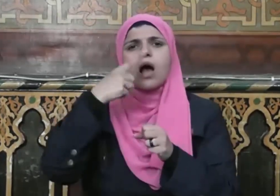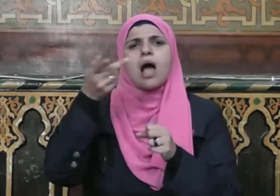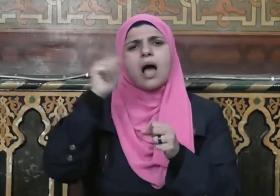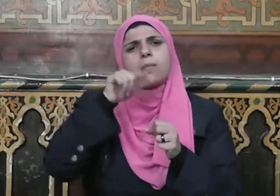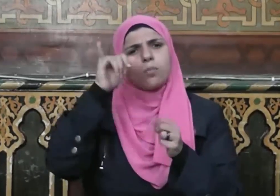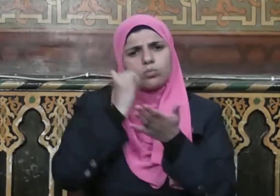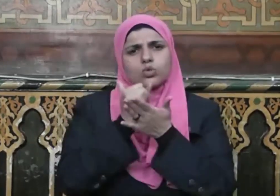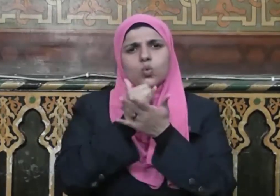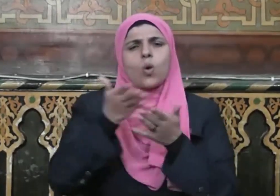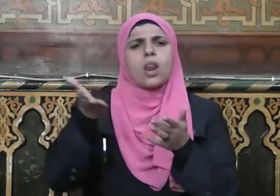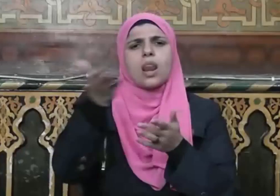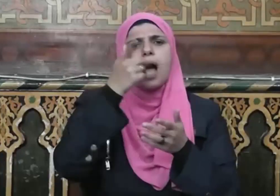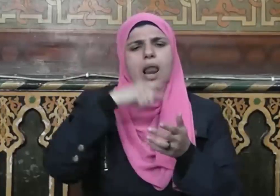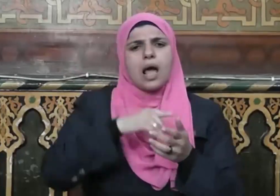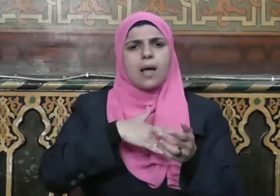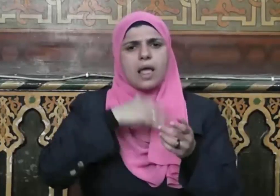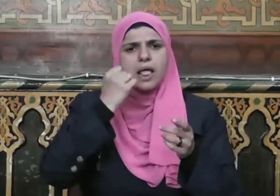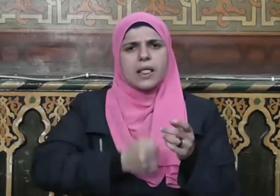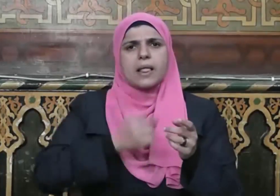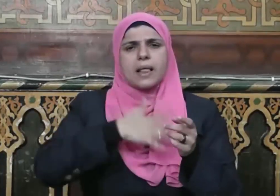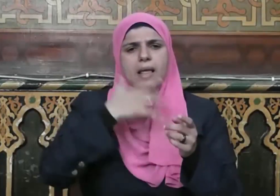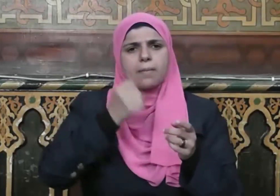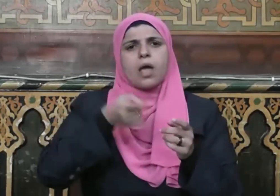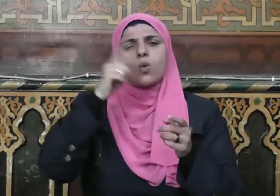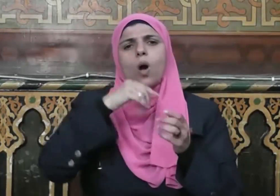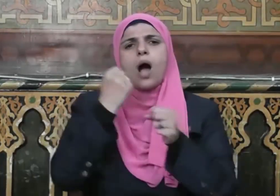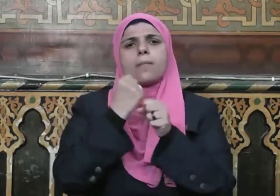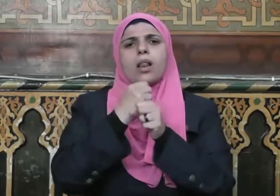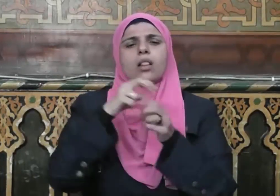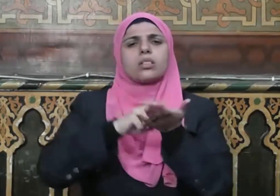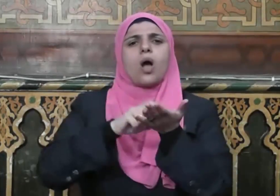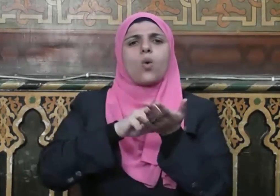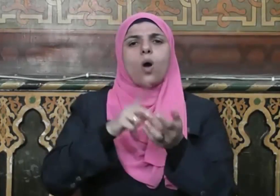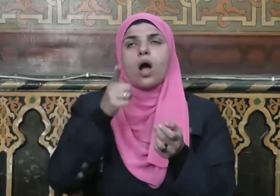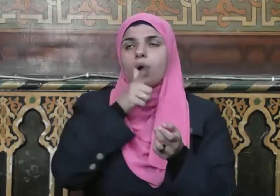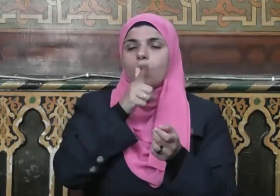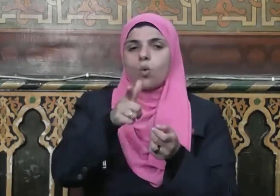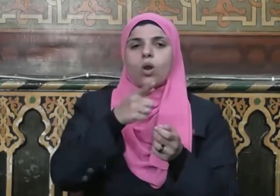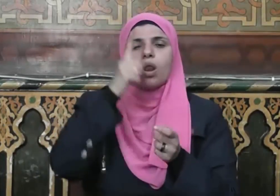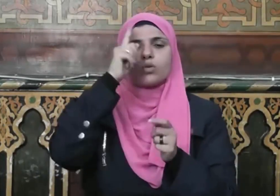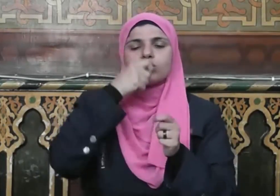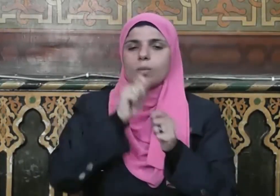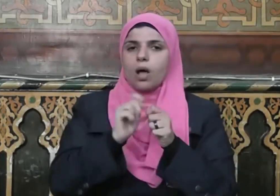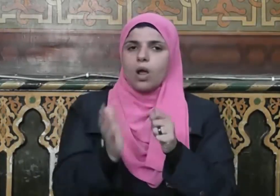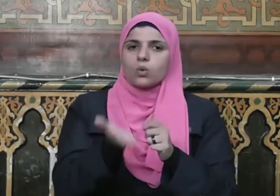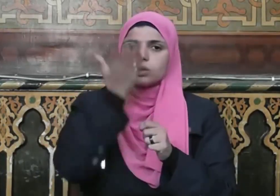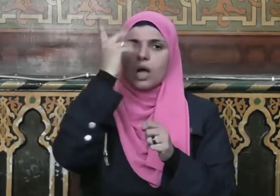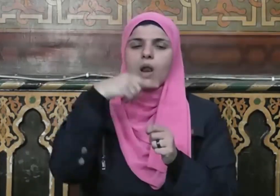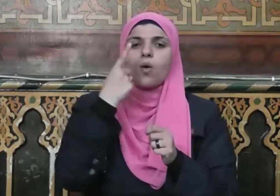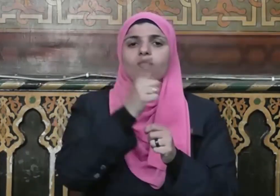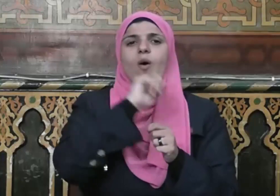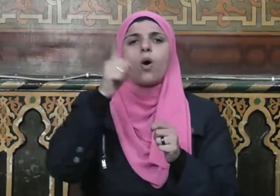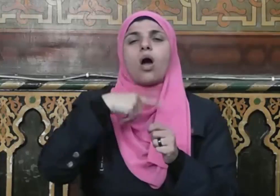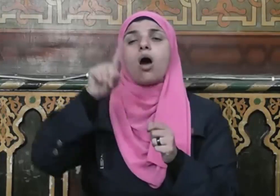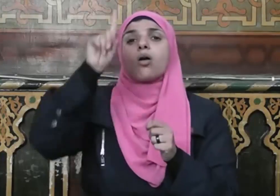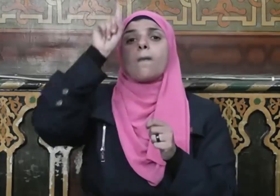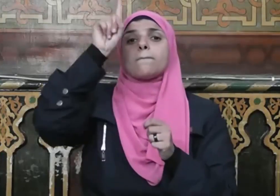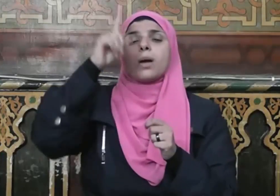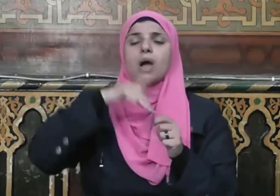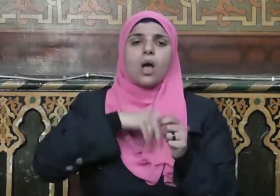علامة الإيمان وبرهان التقوى حيث يقول سبحانه فلا وربك